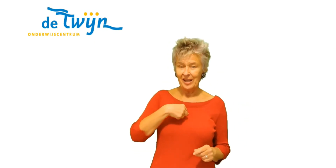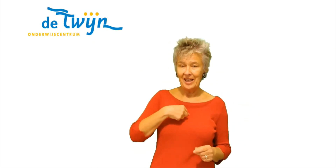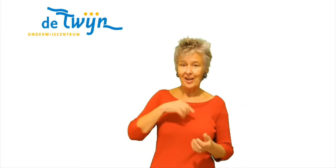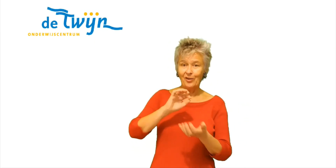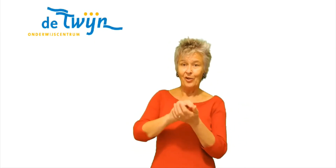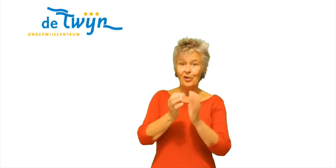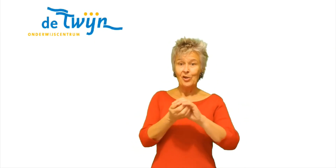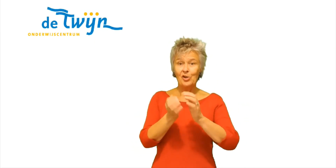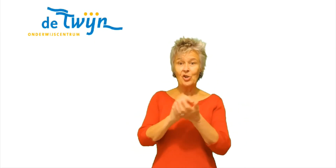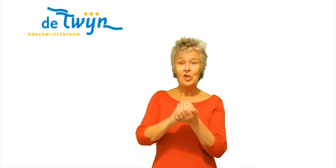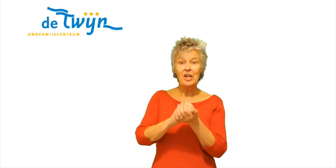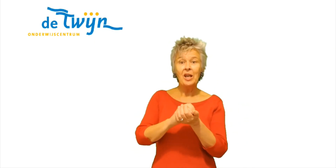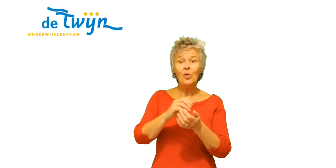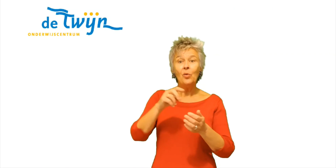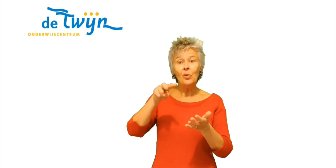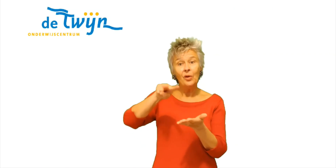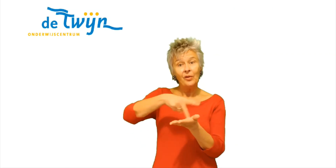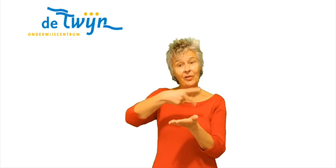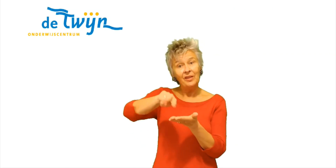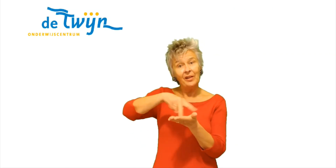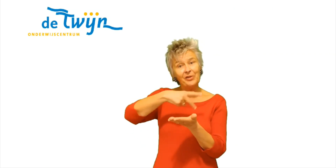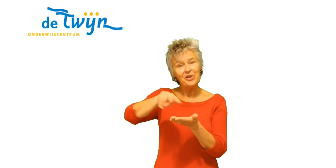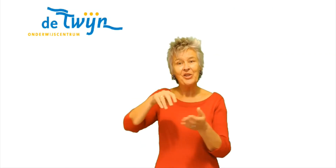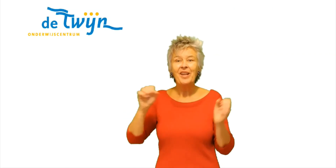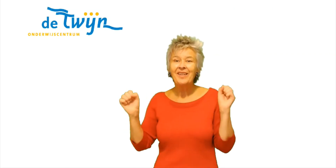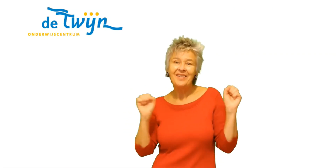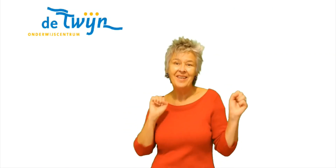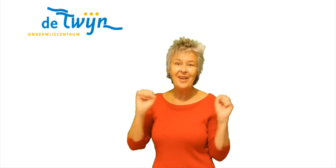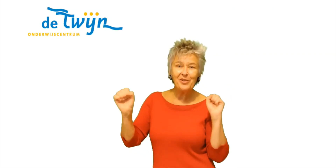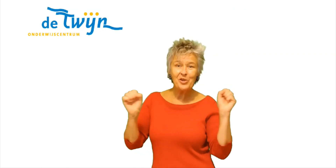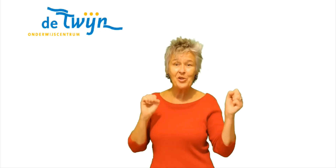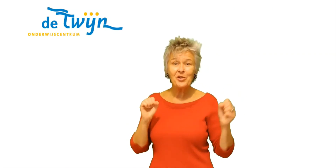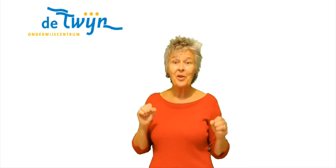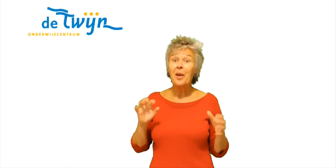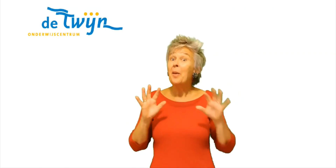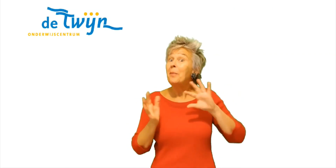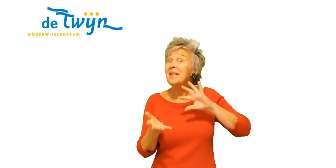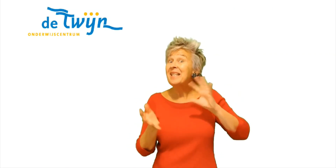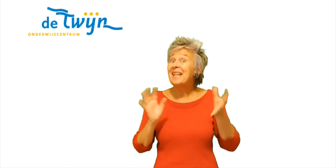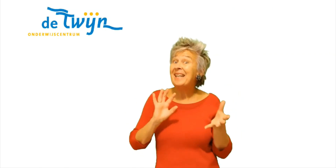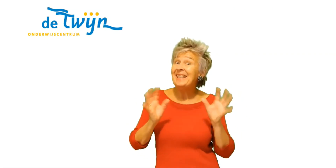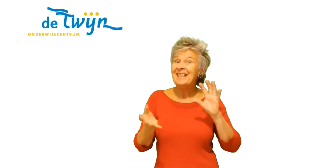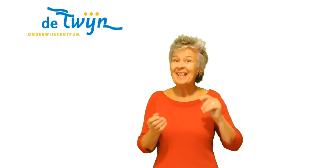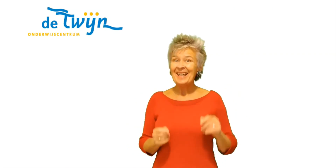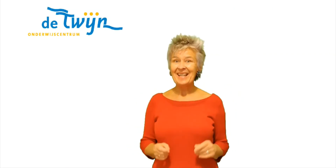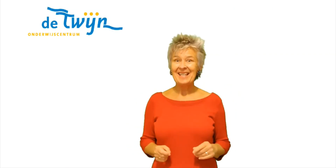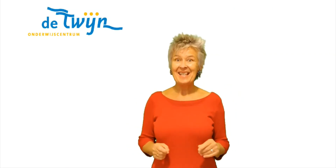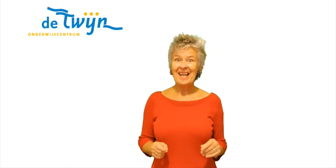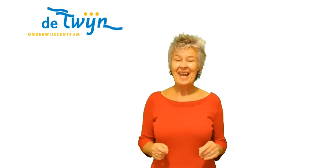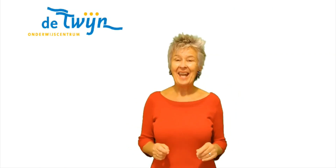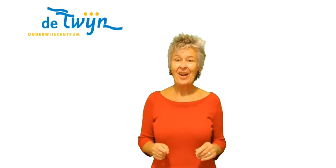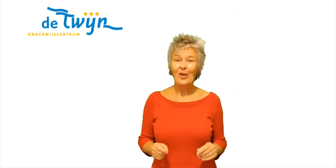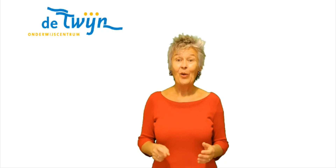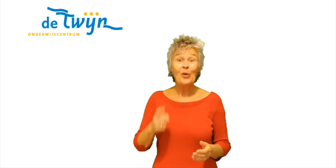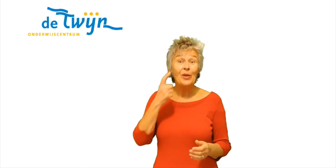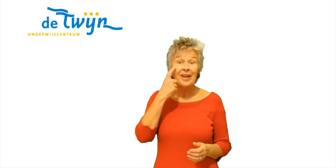ik de sneeuw dans Dans Misschien is er een